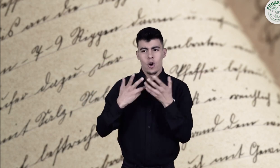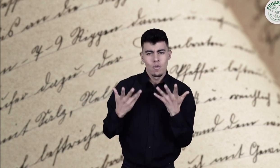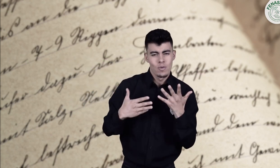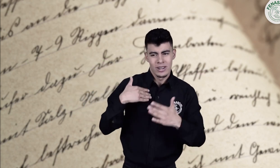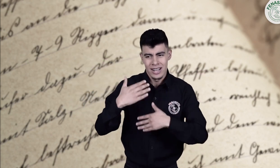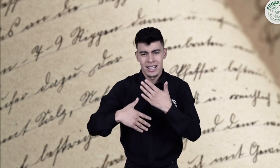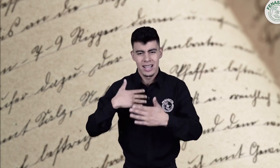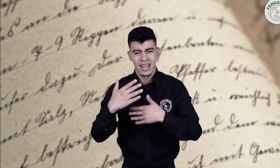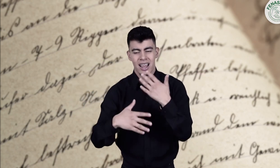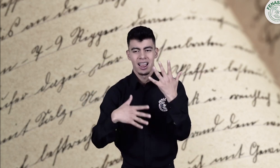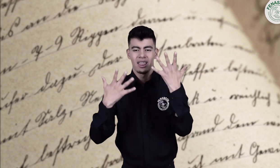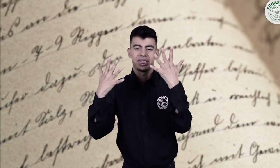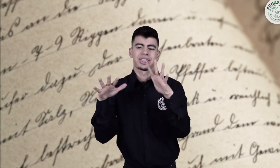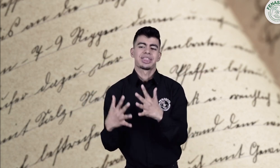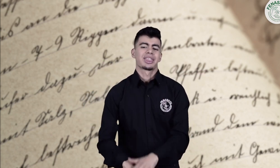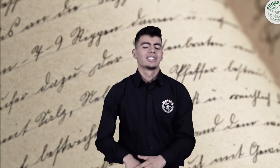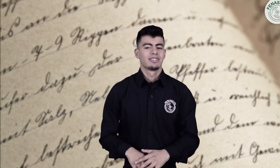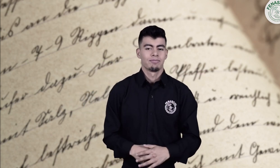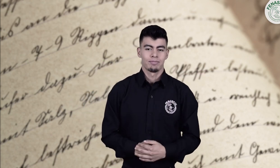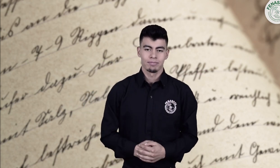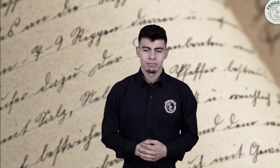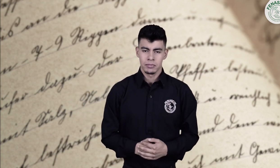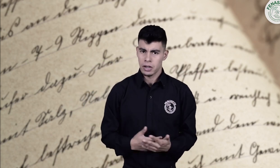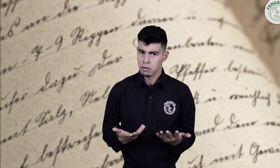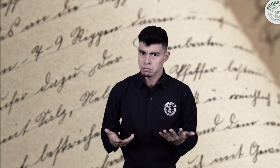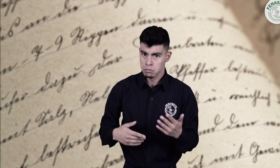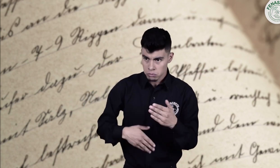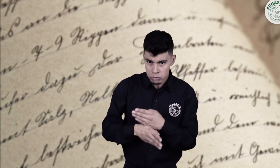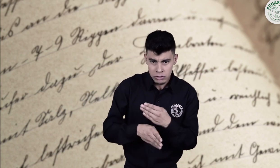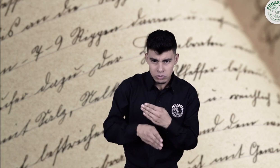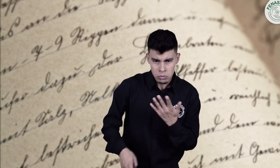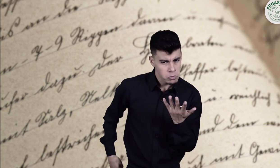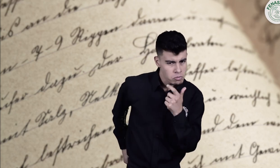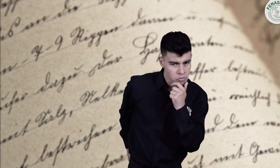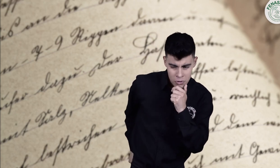fuerza y no logra concretarse. ¿Quieres continuar con la historia? ¡Espera!